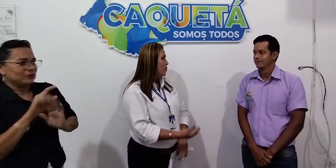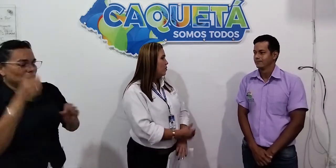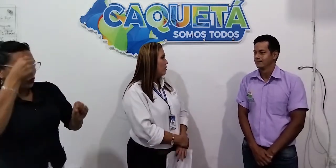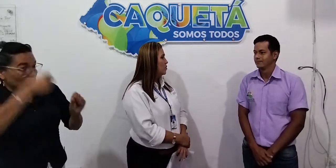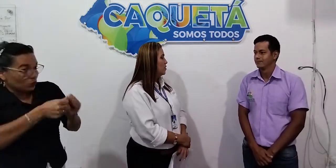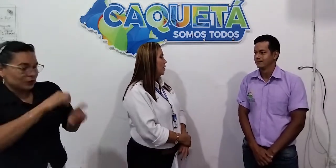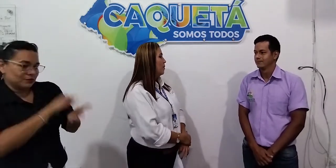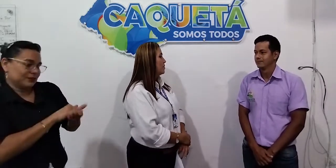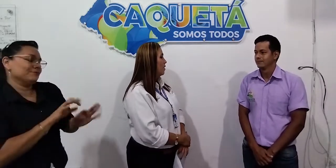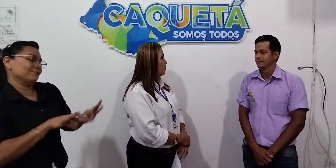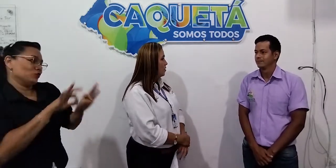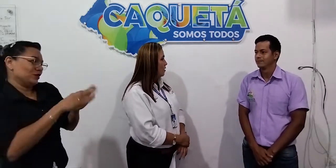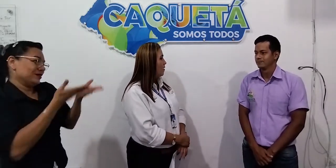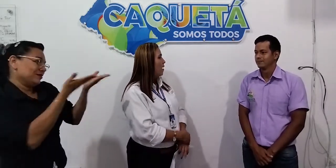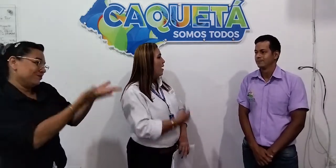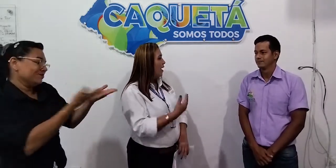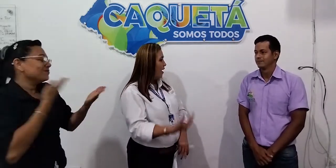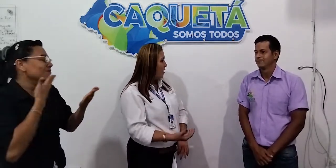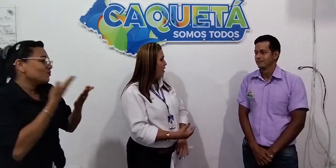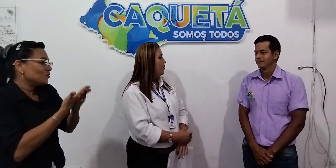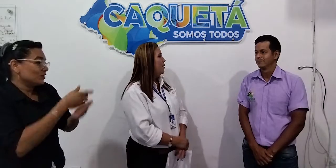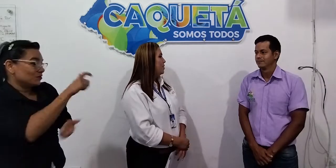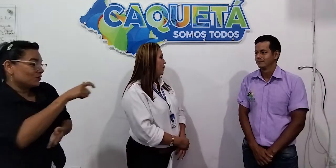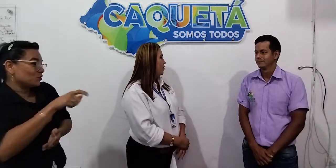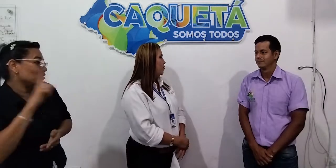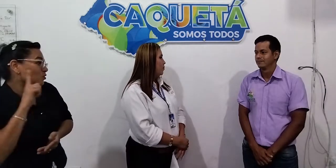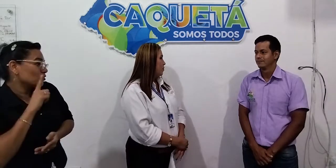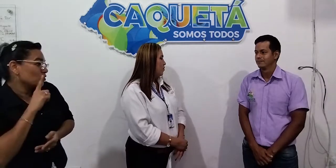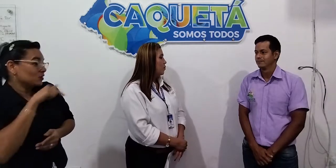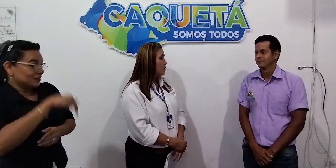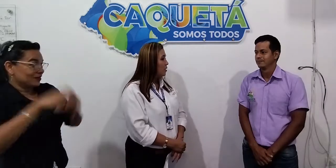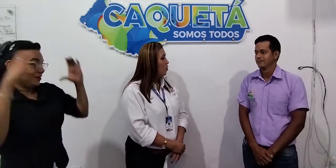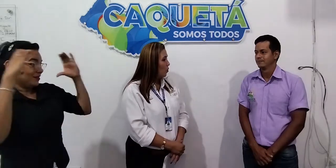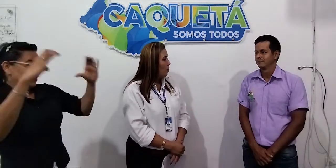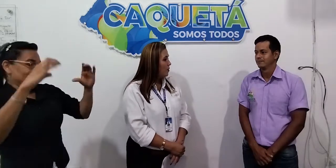personas con discapacidad auditiva en el departamento que no ofrece el Colombo.